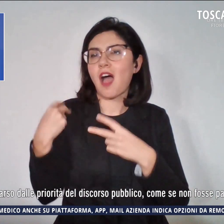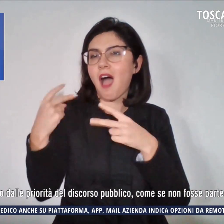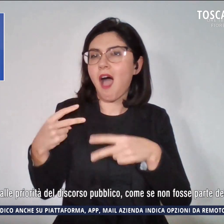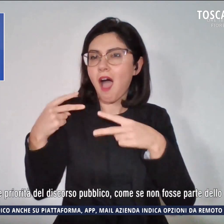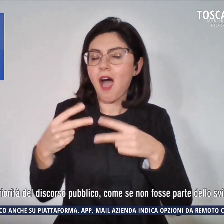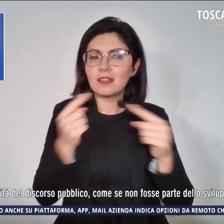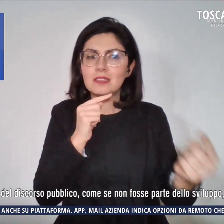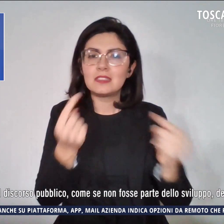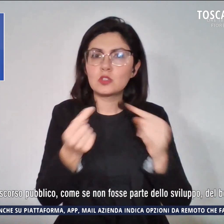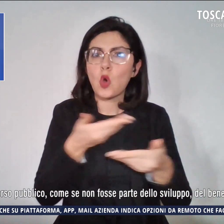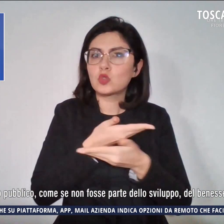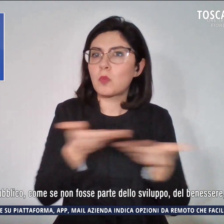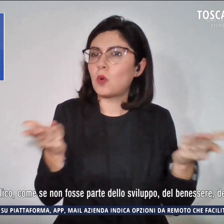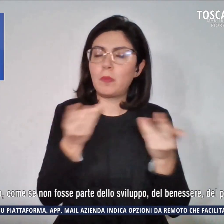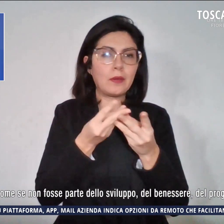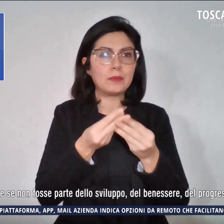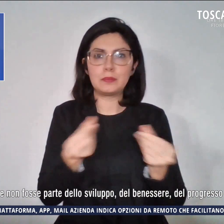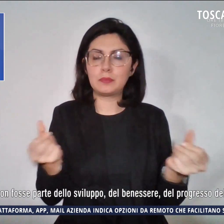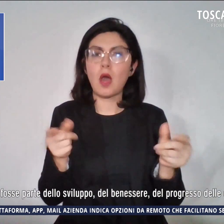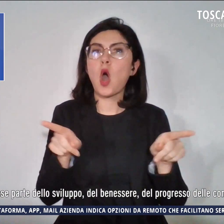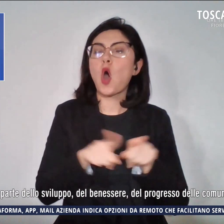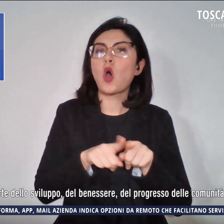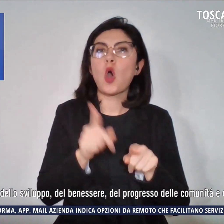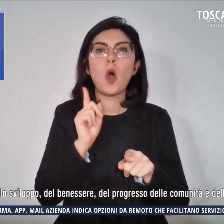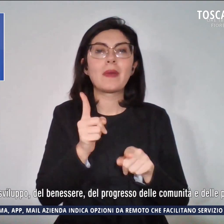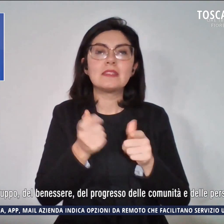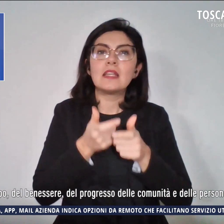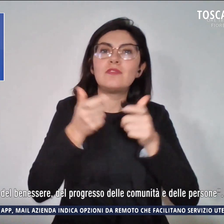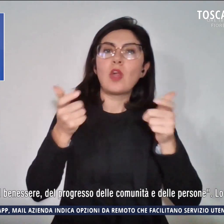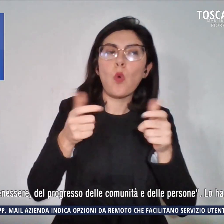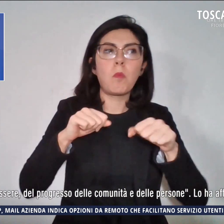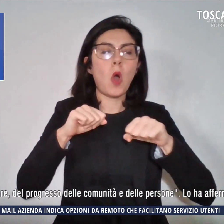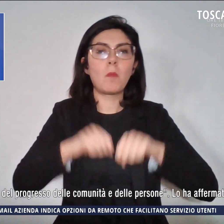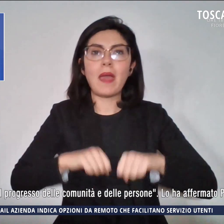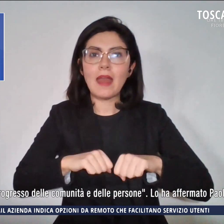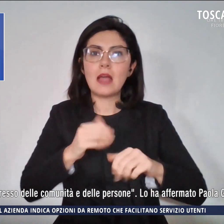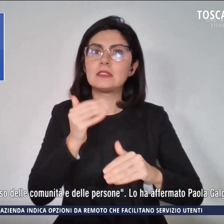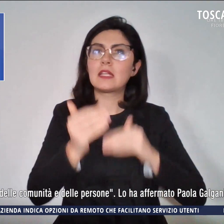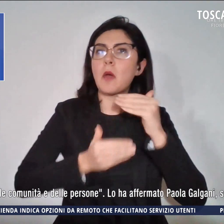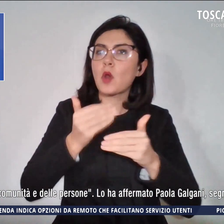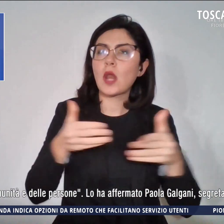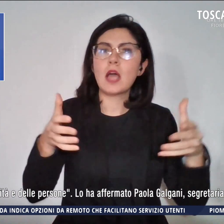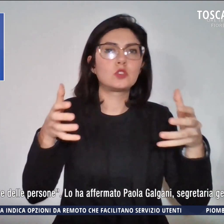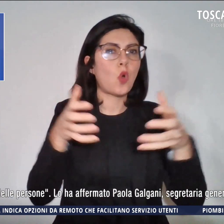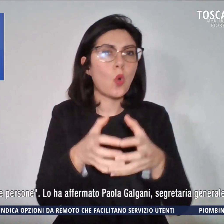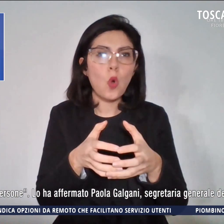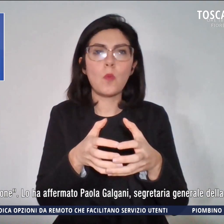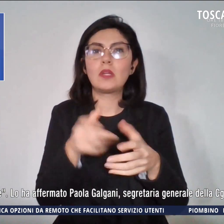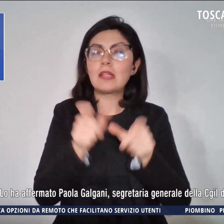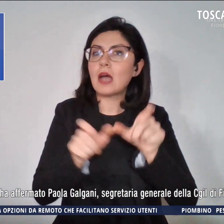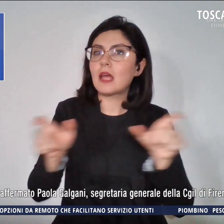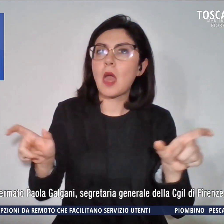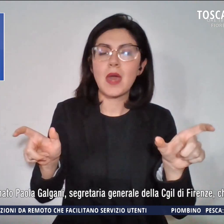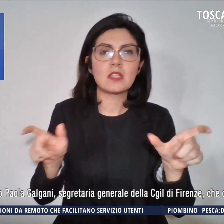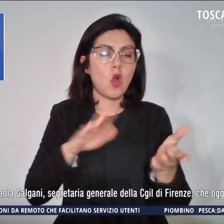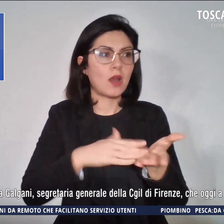come se non fosse parte dello sviluppo, del benessere, del progresso delle comunità e delle persone. Lo